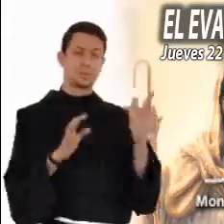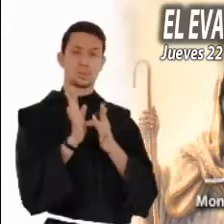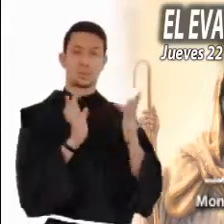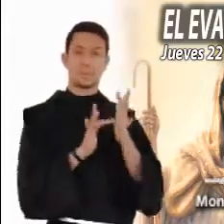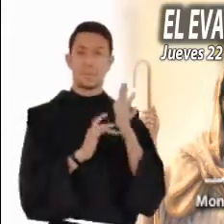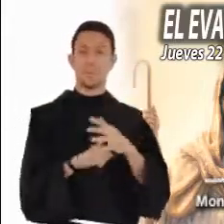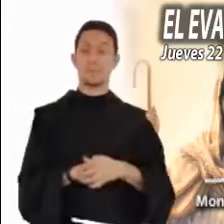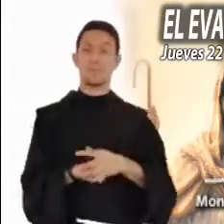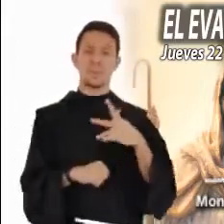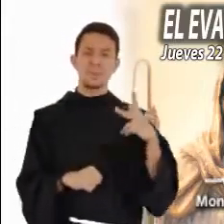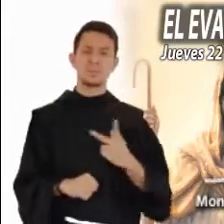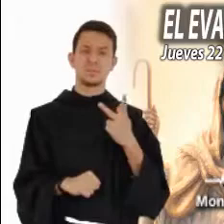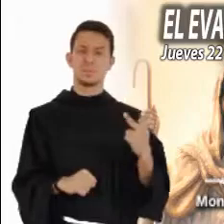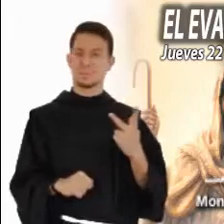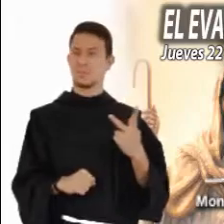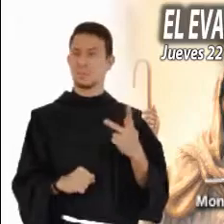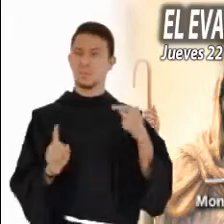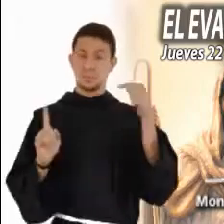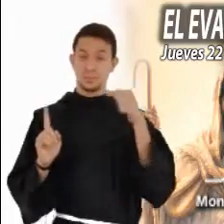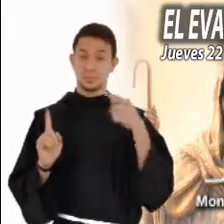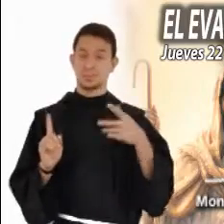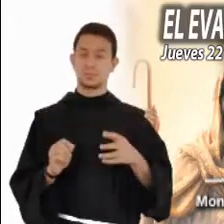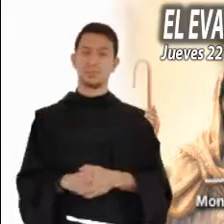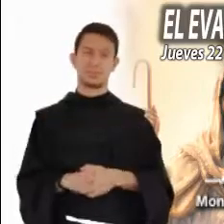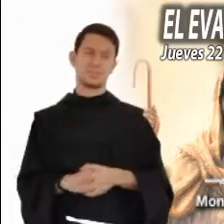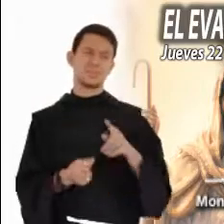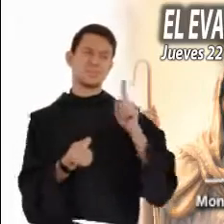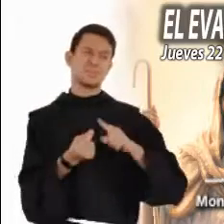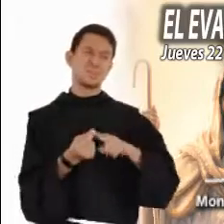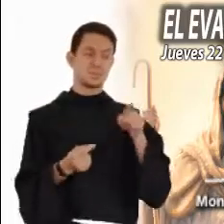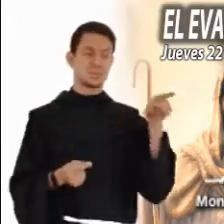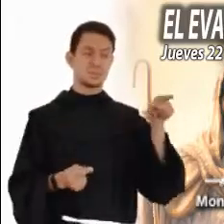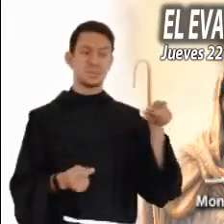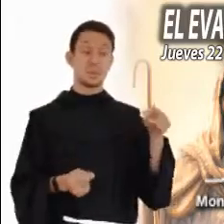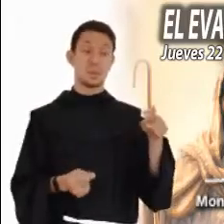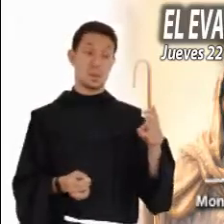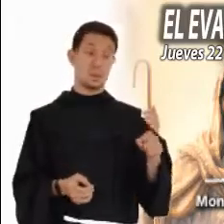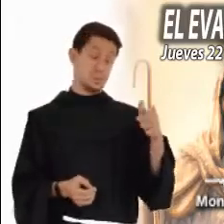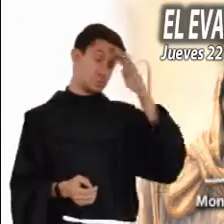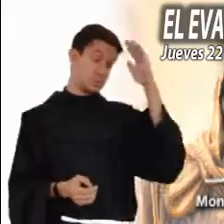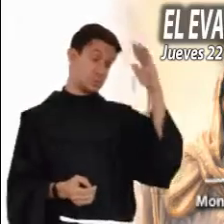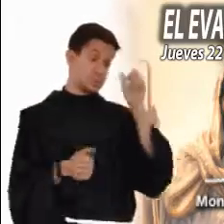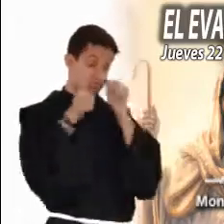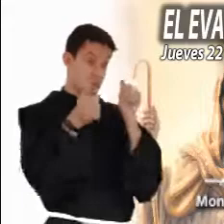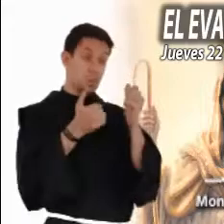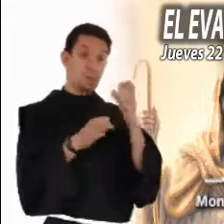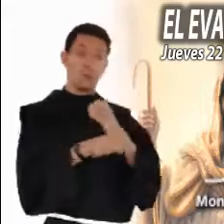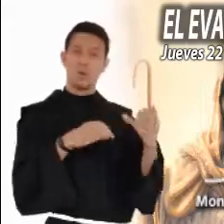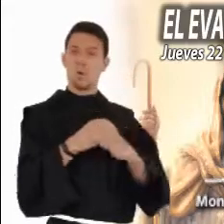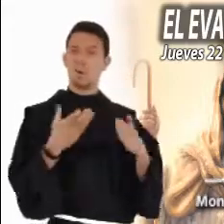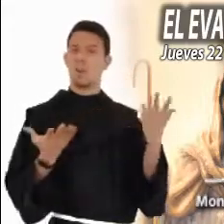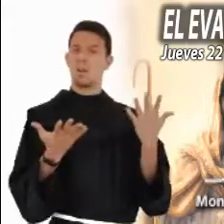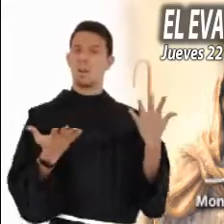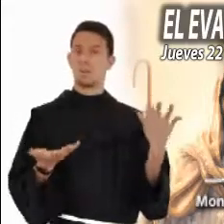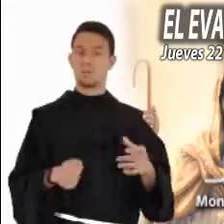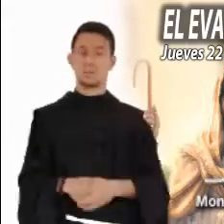La pregunta fundamental que se hace es, ¿Quién será este del que oigo semejantes cosas?